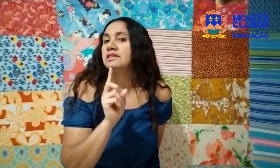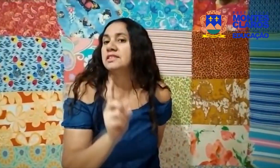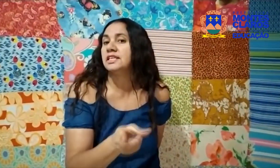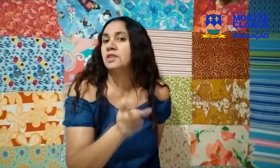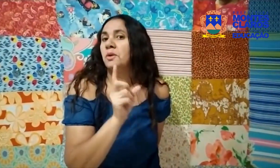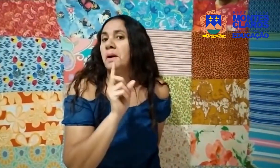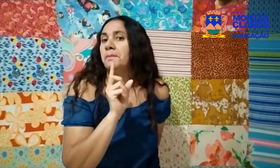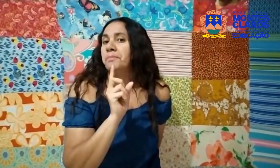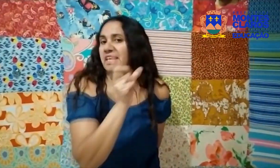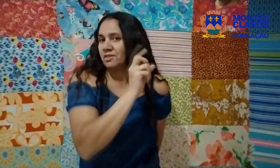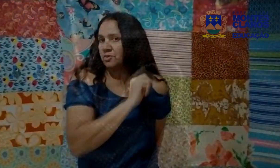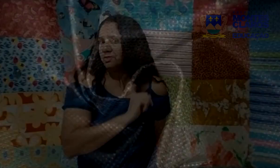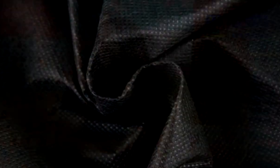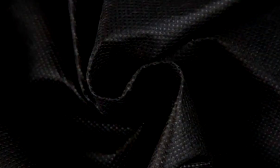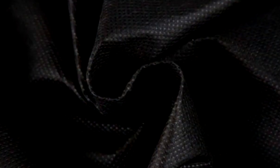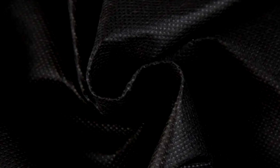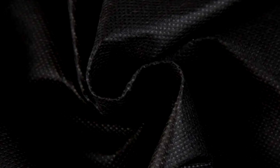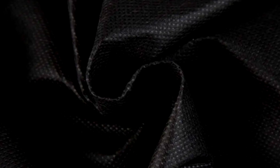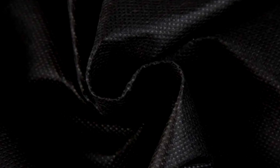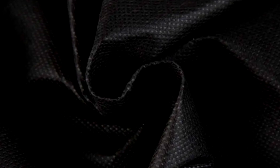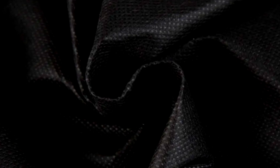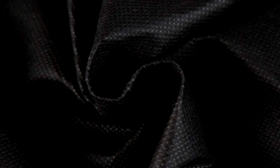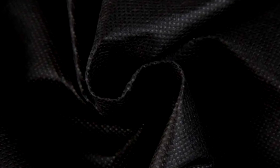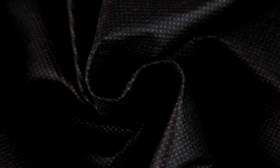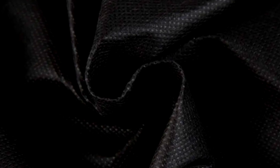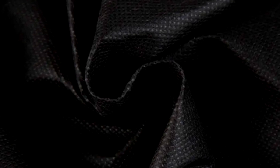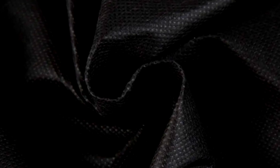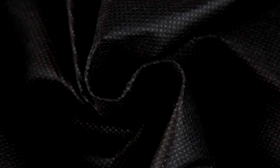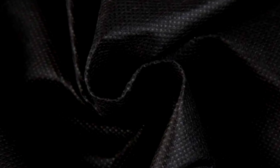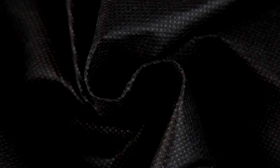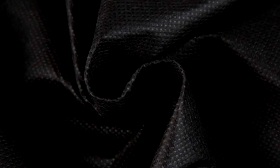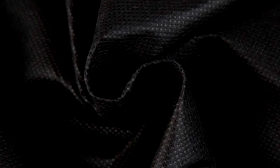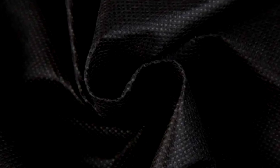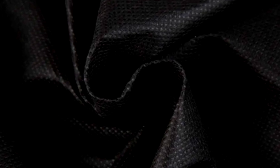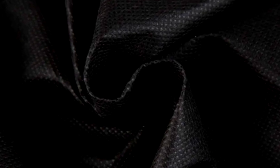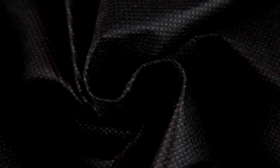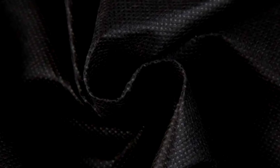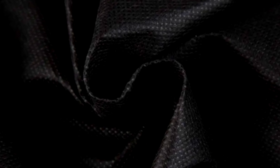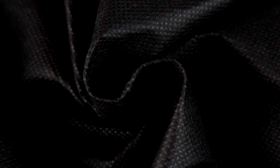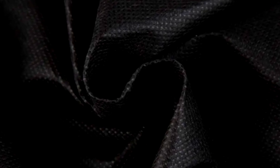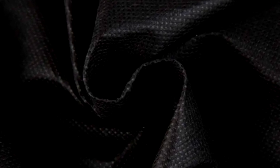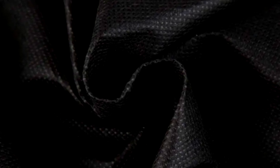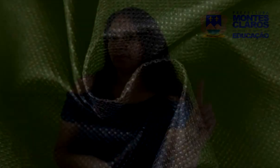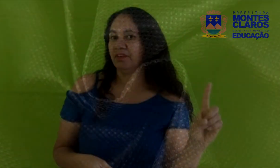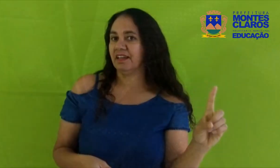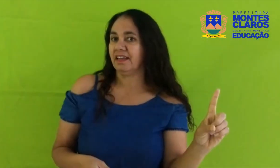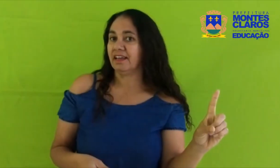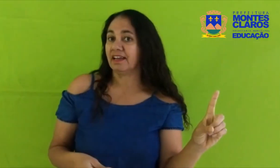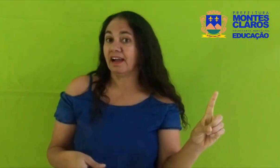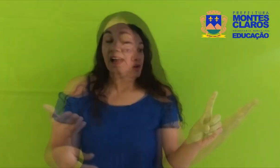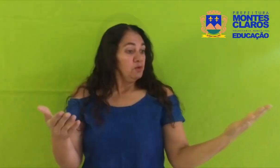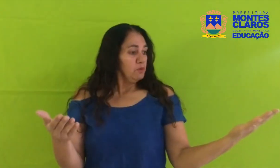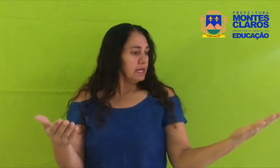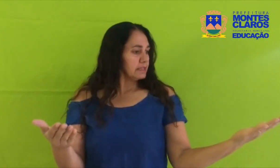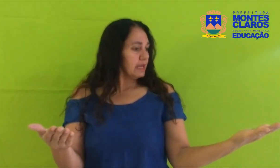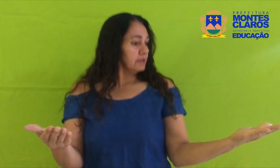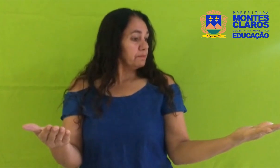tecido preto Achei Este vai ser o rostinho da minha boneca Um retalho